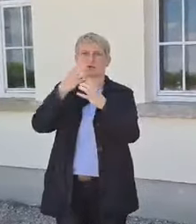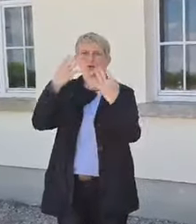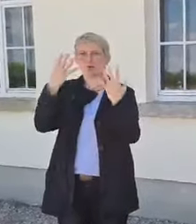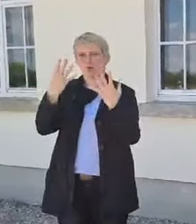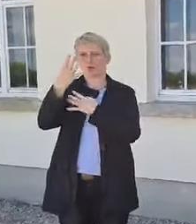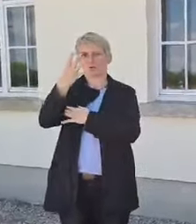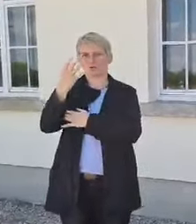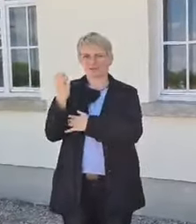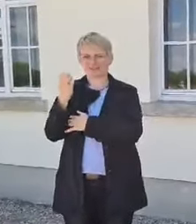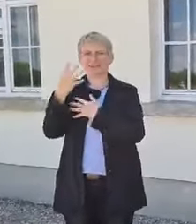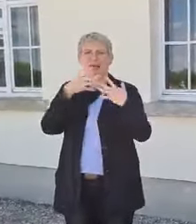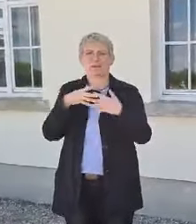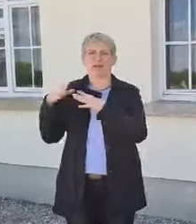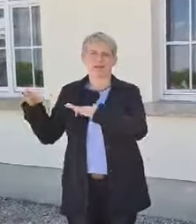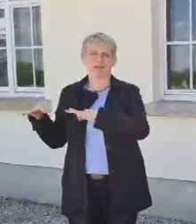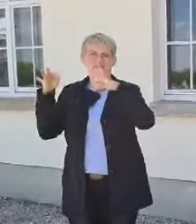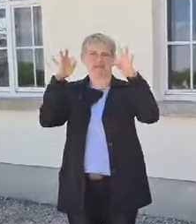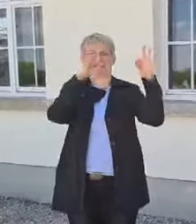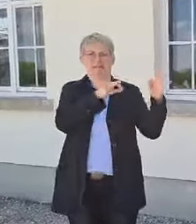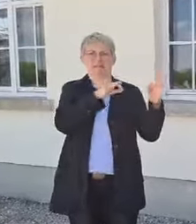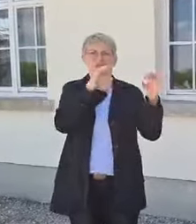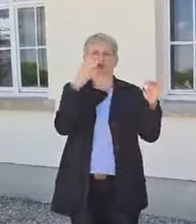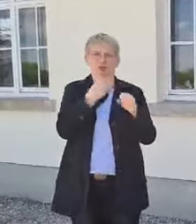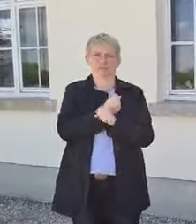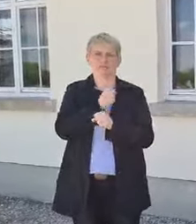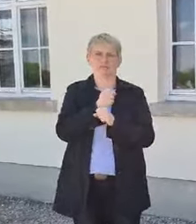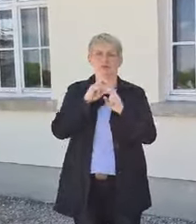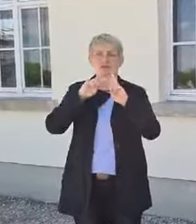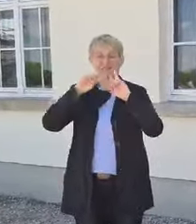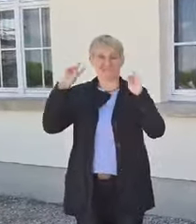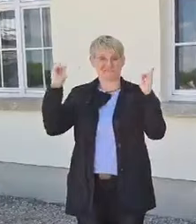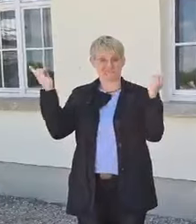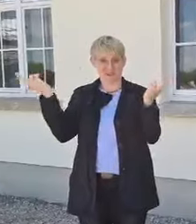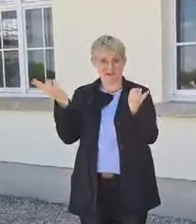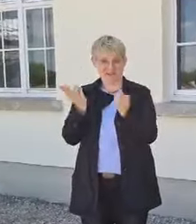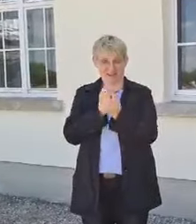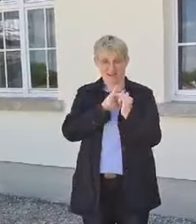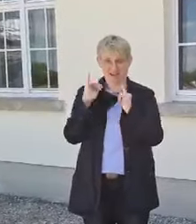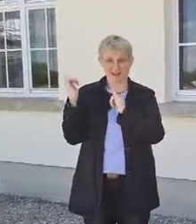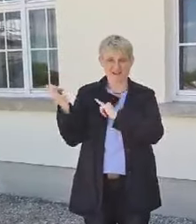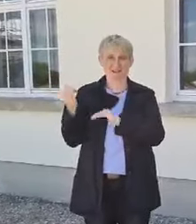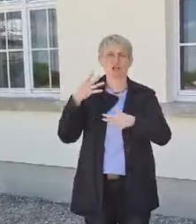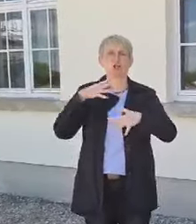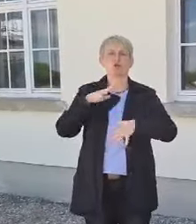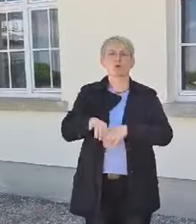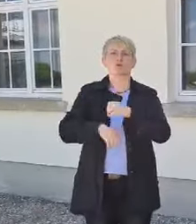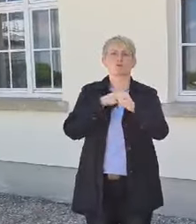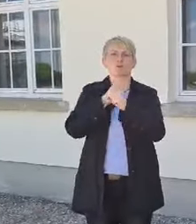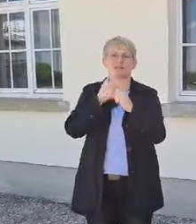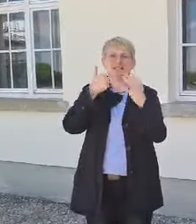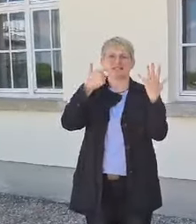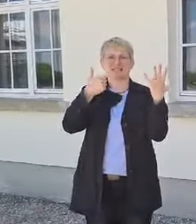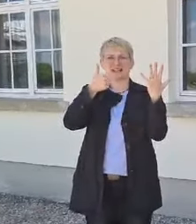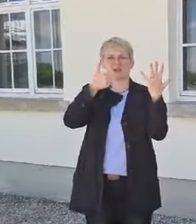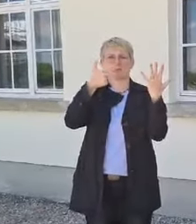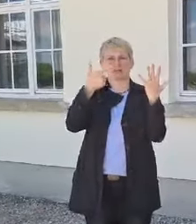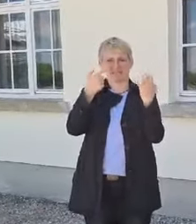emigrieren. Und im Rahmen einer Weltreise kam David Ludwig Bloch 1976 auch nach Deutschland in seine alte